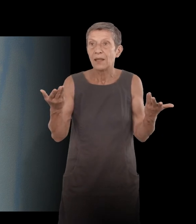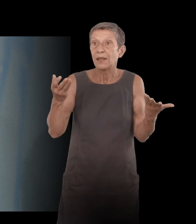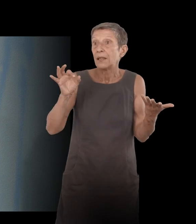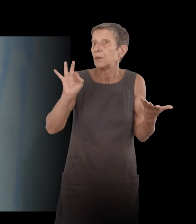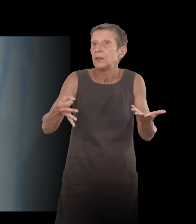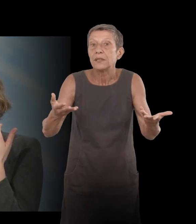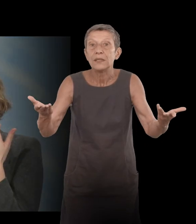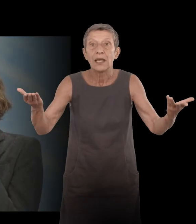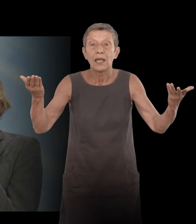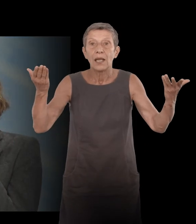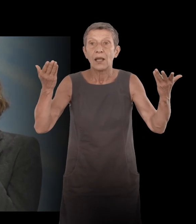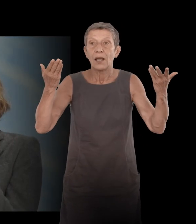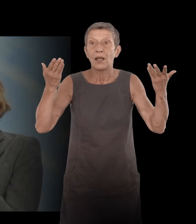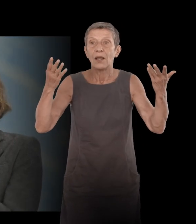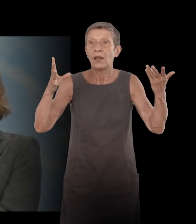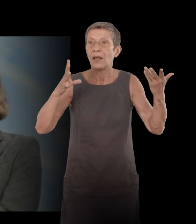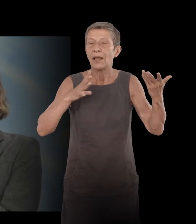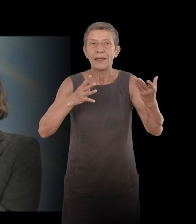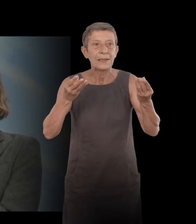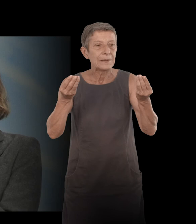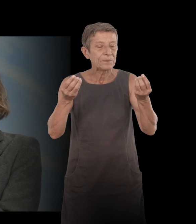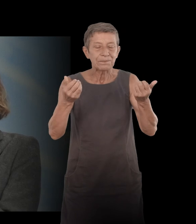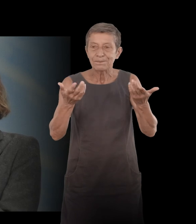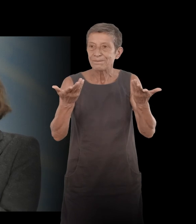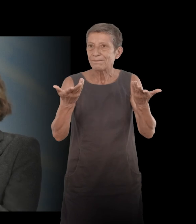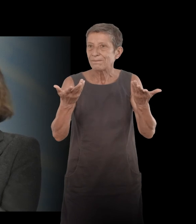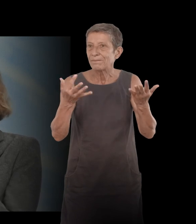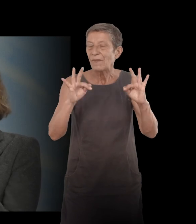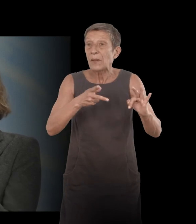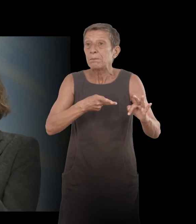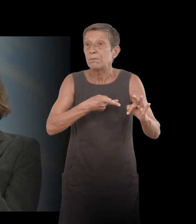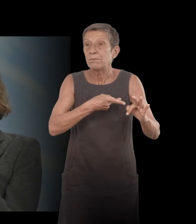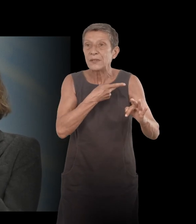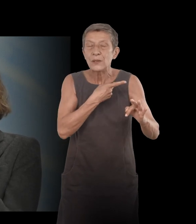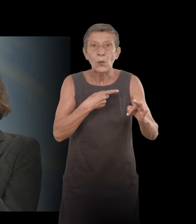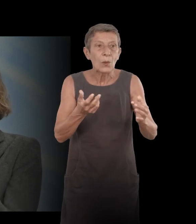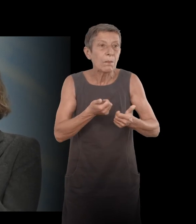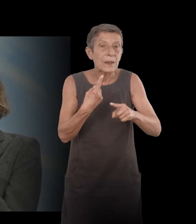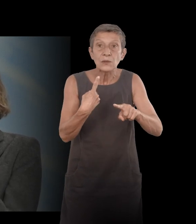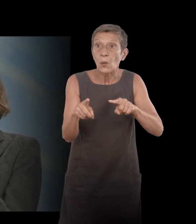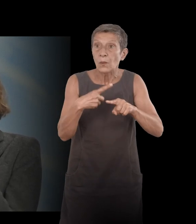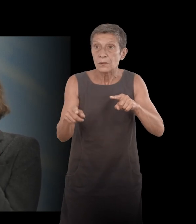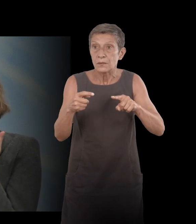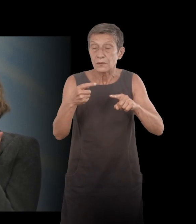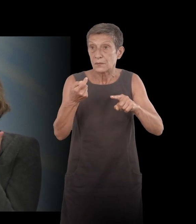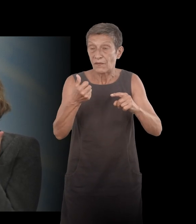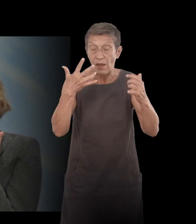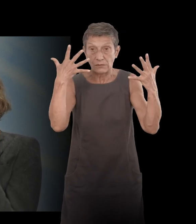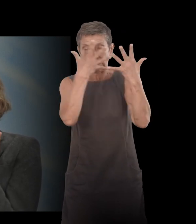il y a plein d'aspects médicaux qui rejoignent ce qu disait sur la sidération le fait d'être coupé en deux toute la question